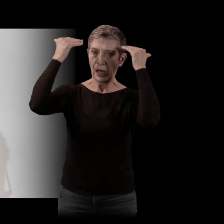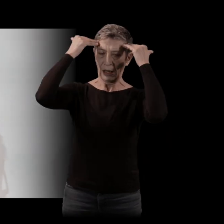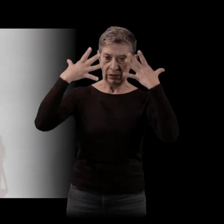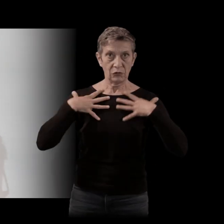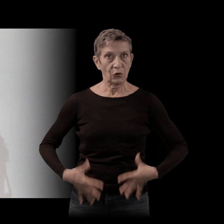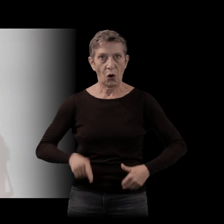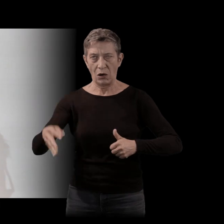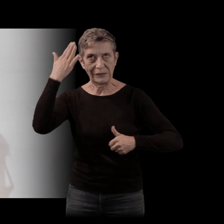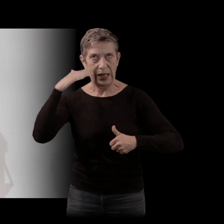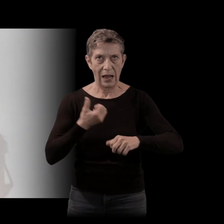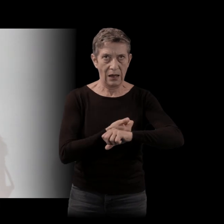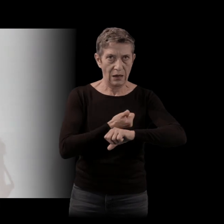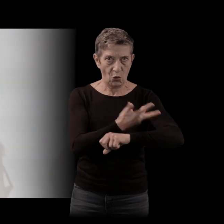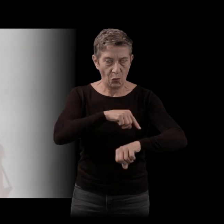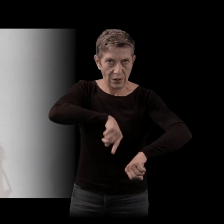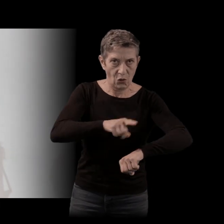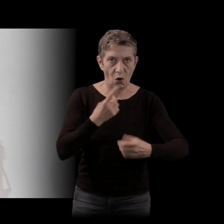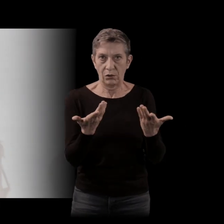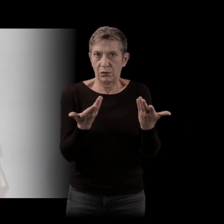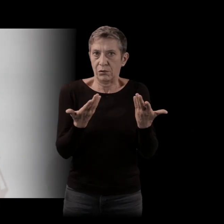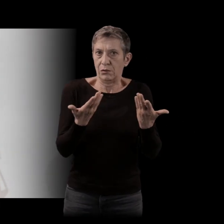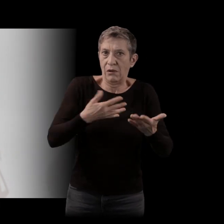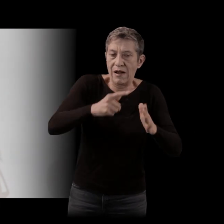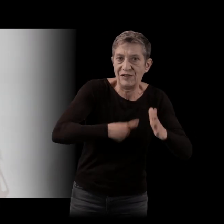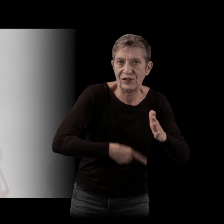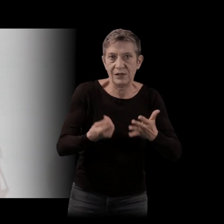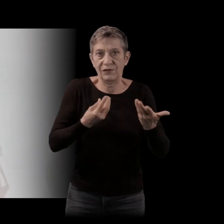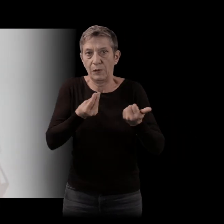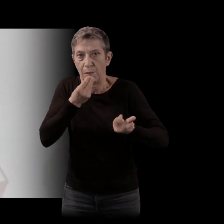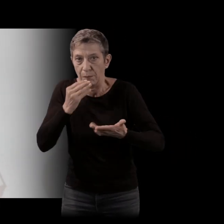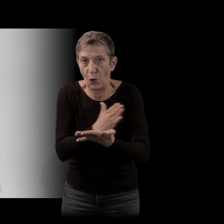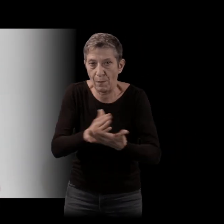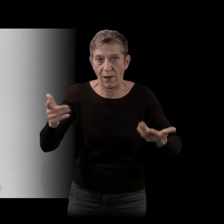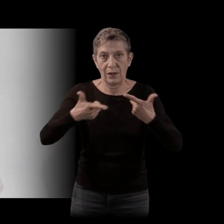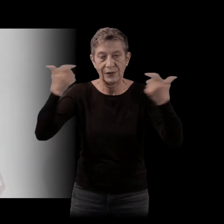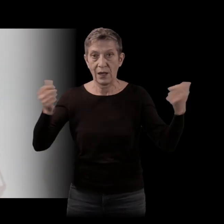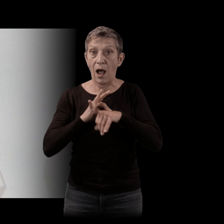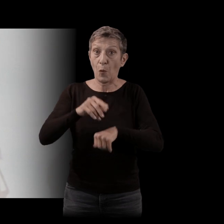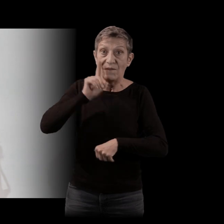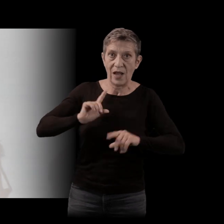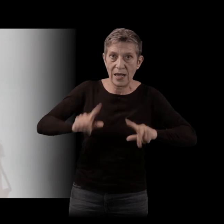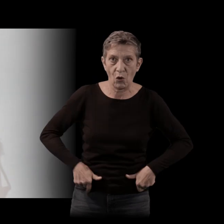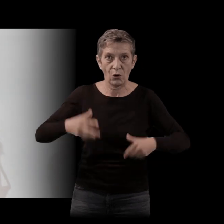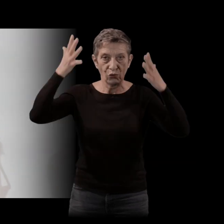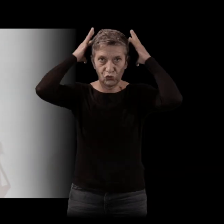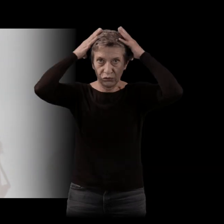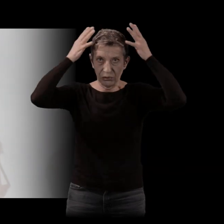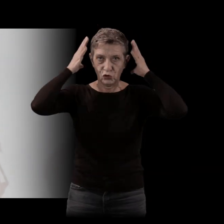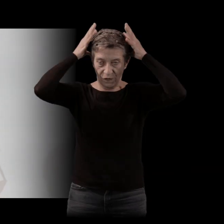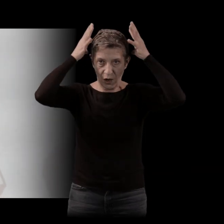lessive, du bain de la petite, le temps qu'il fallait pour cuire des nouilles ou préparer la table du petit-déjeuner, amener les filles à l'école ou se laver les cheveux. Ses cheveux, justement,